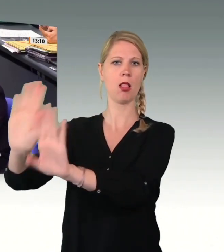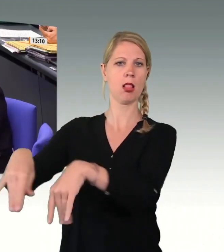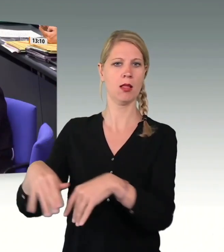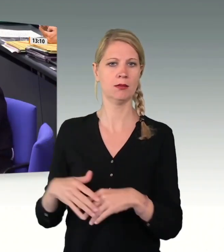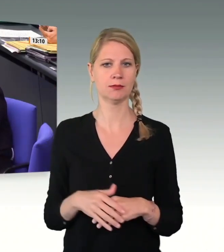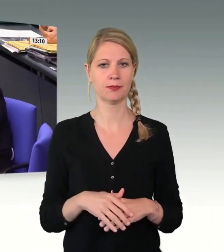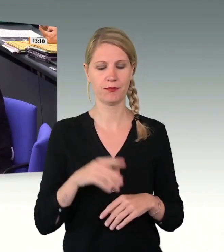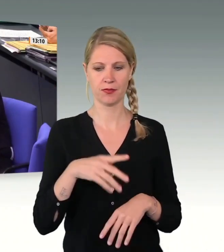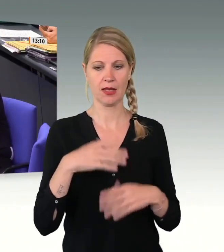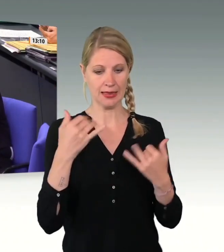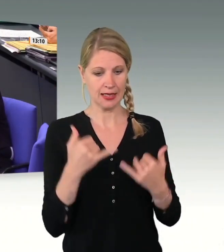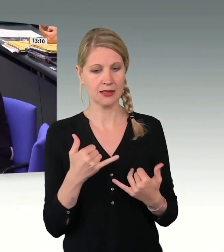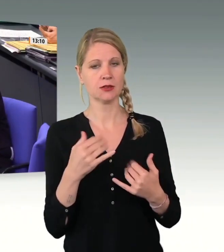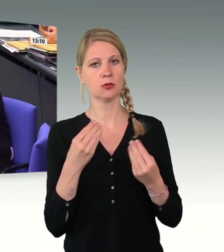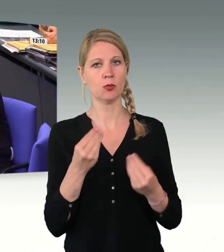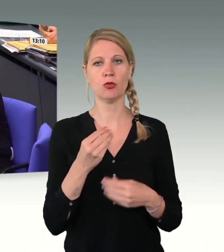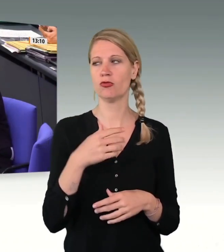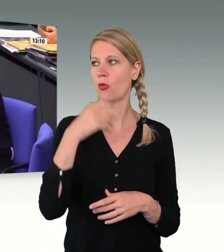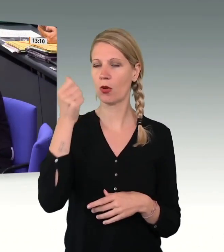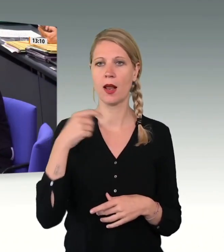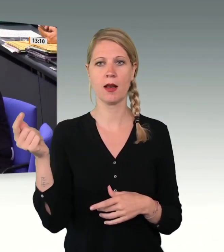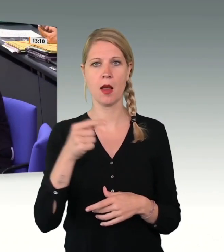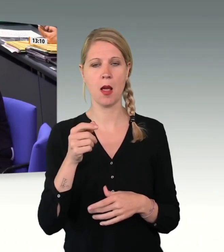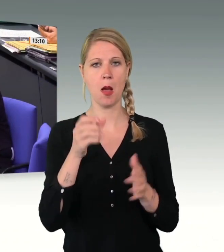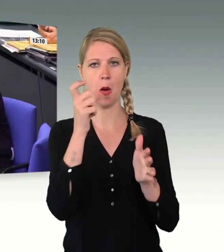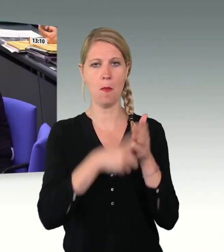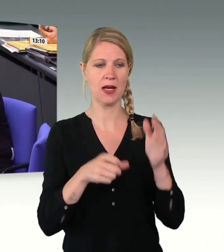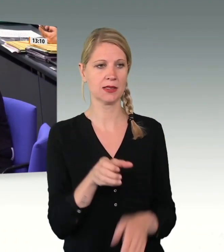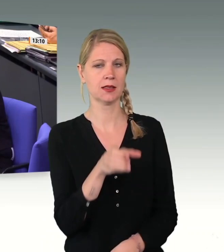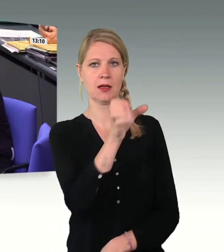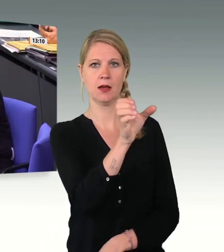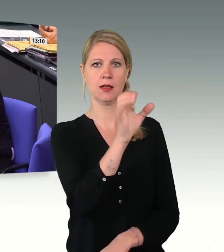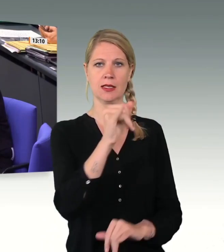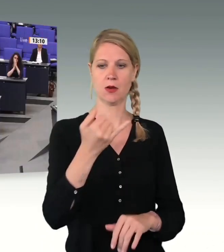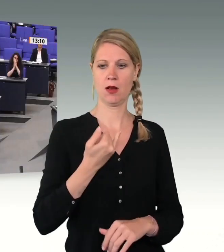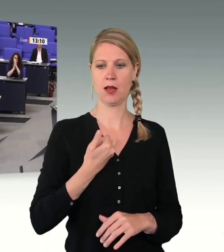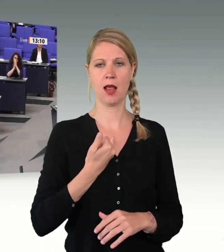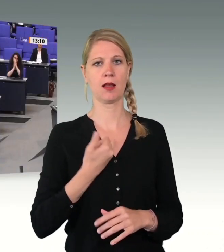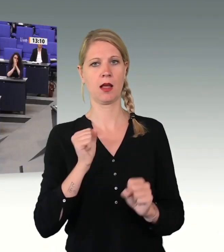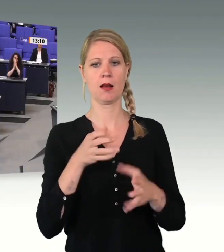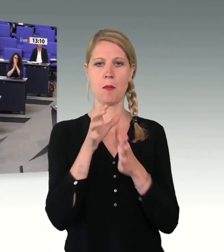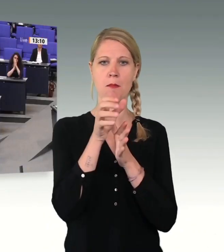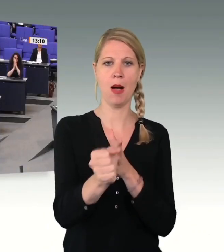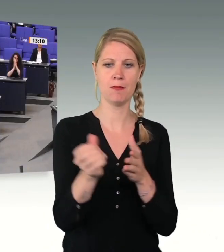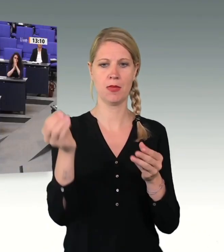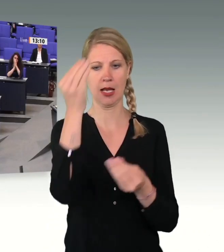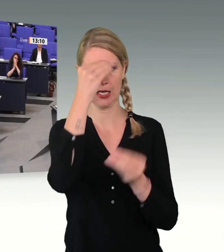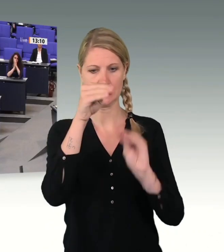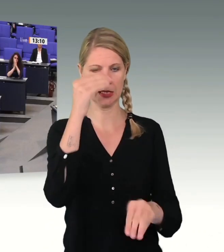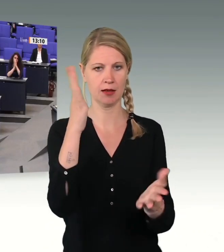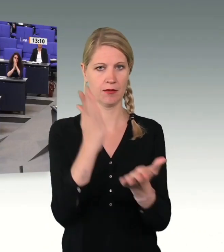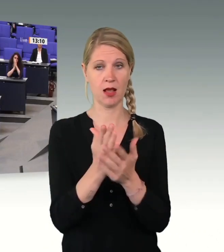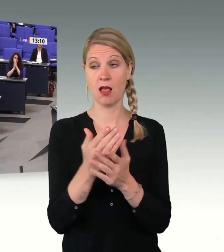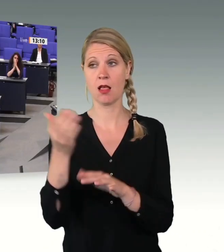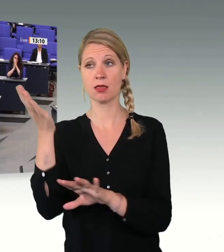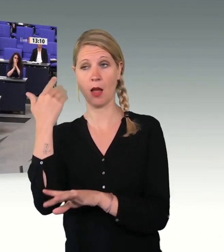kooperieren bei der Feststellung ihrer Identität, die anderen damals oft nicht. Die Ukrainer jetzt ziehen in Nachbarländer, weil sie schnell